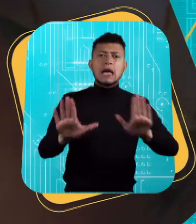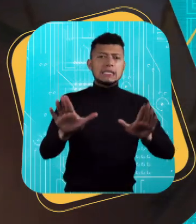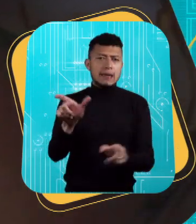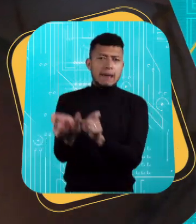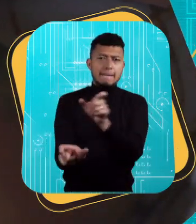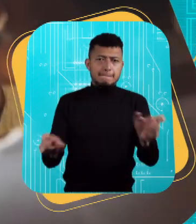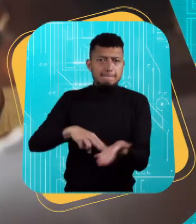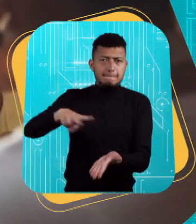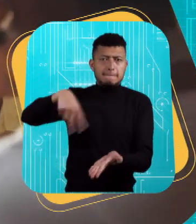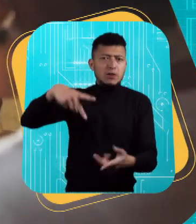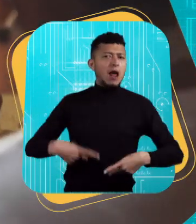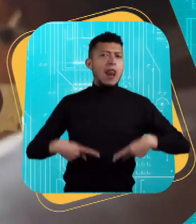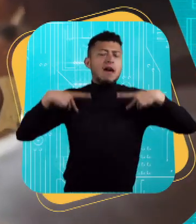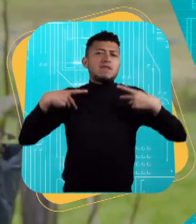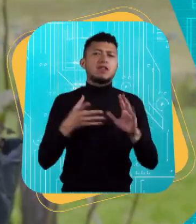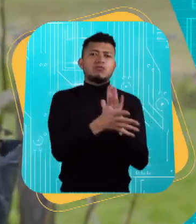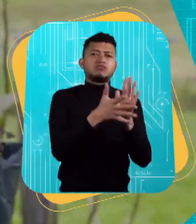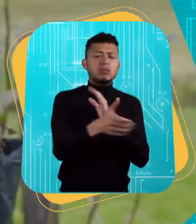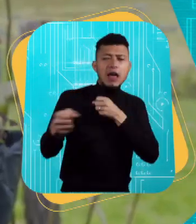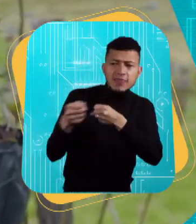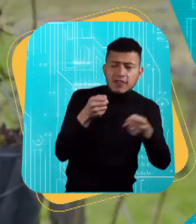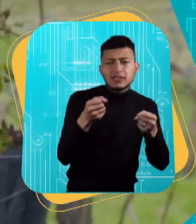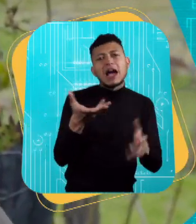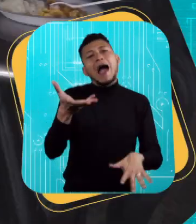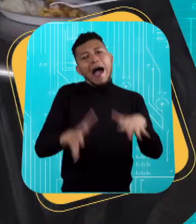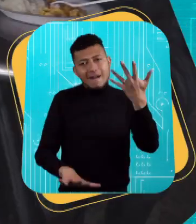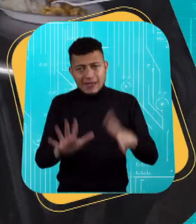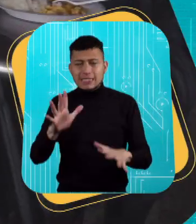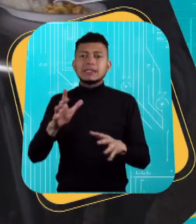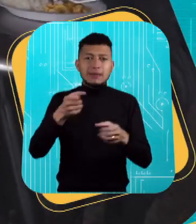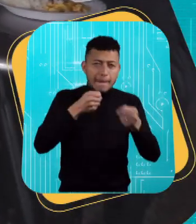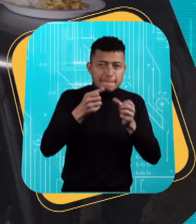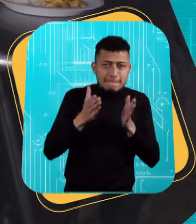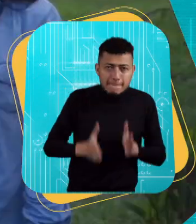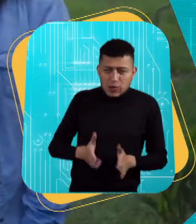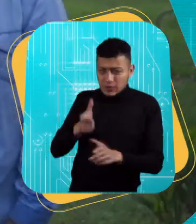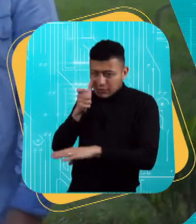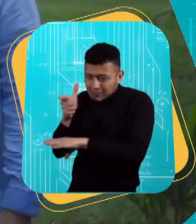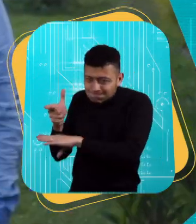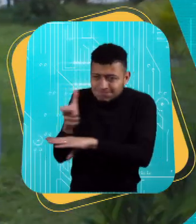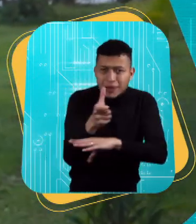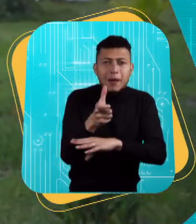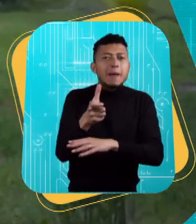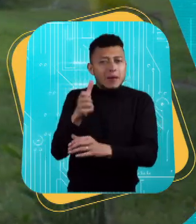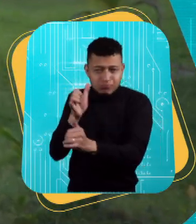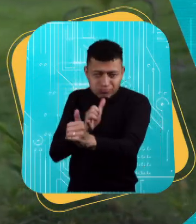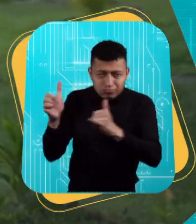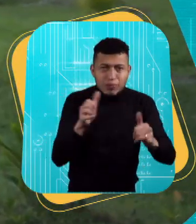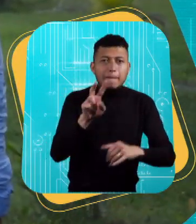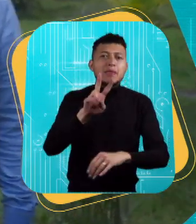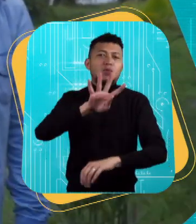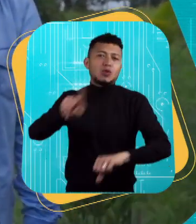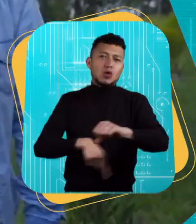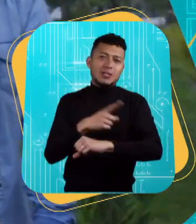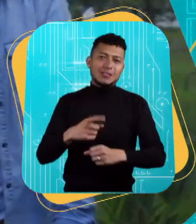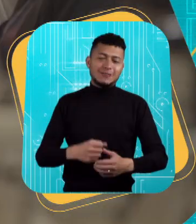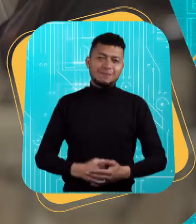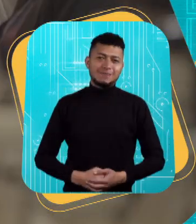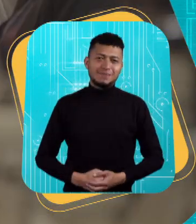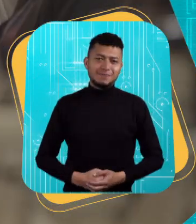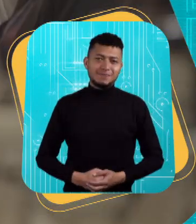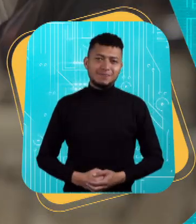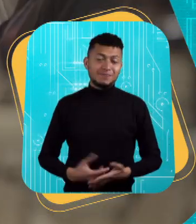Resalta lo dramático de la vida de los personajes en forma de entrevistas y a veces hace un seguimiento periodístico las 24 horas del día.